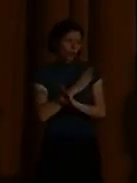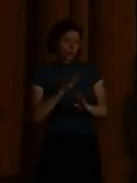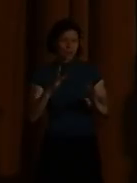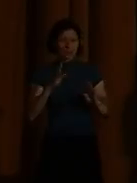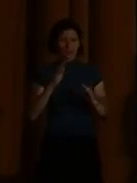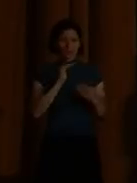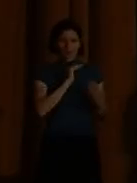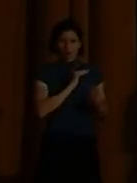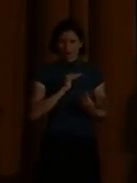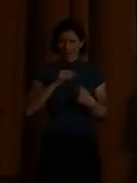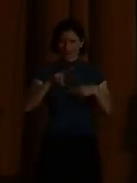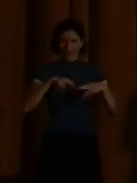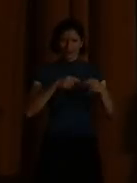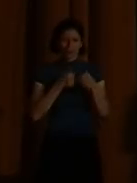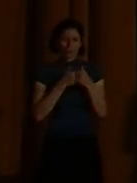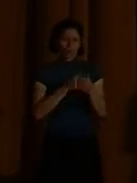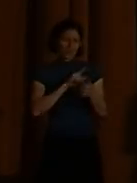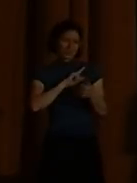Ja,